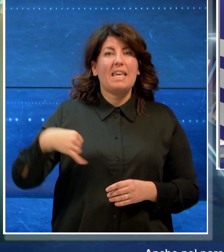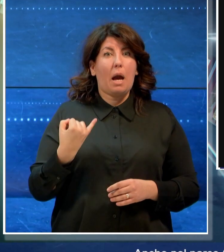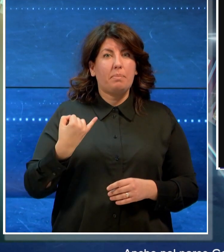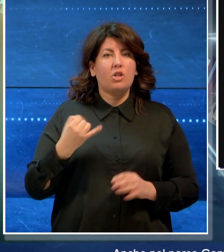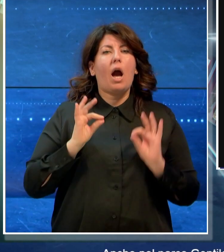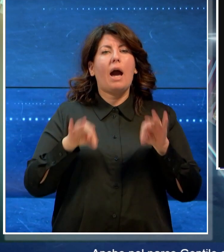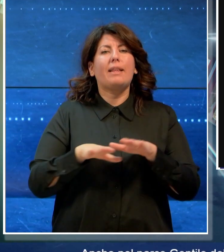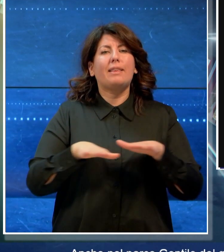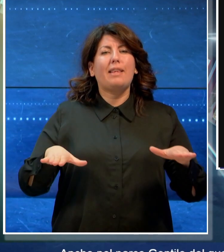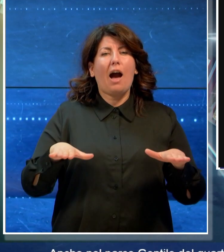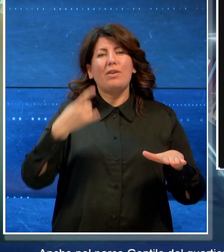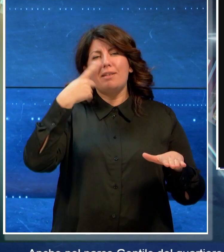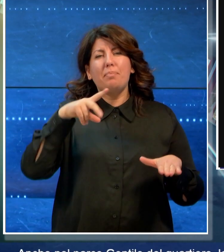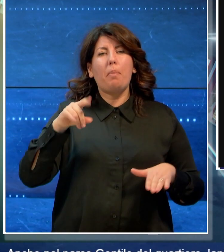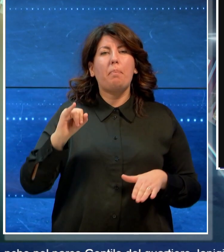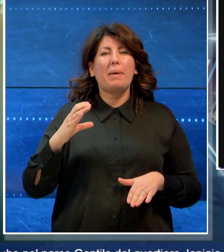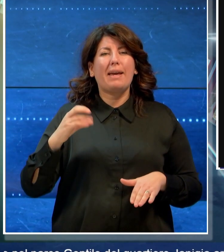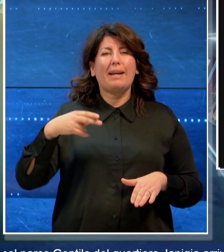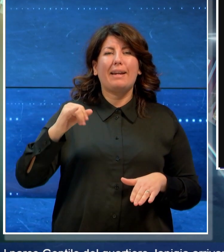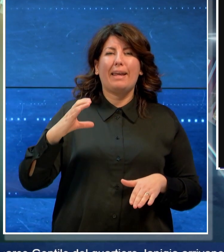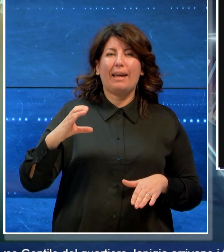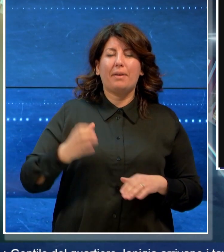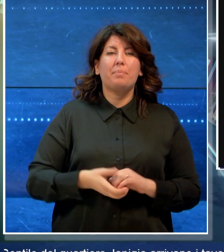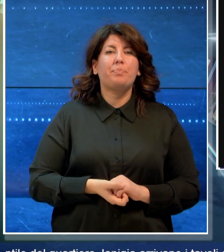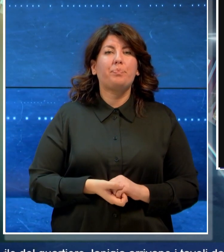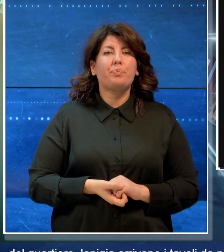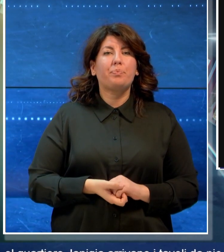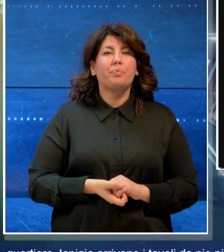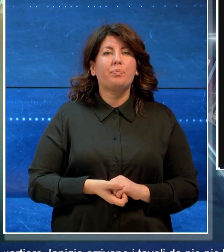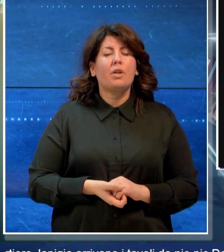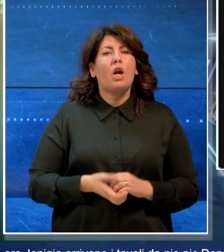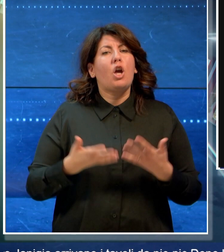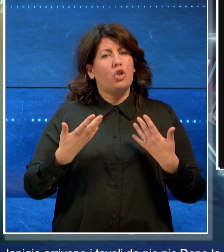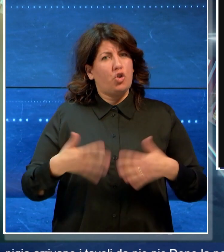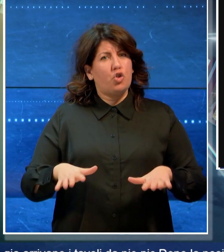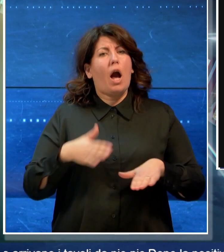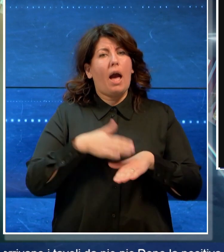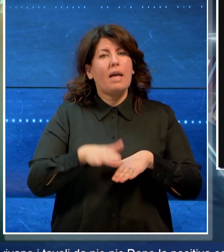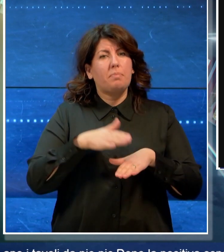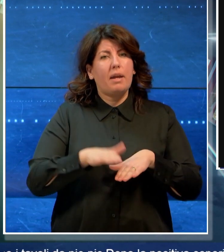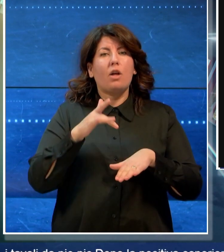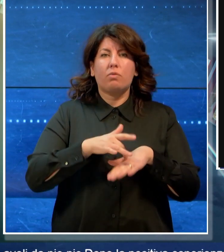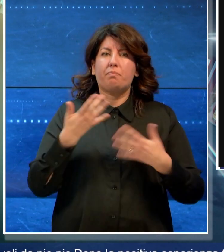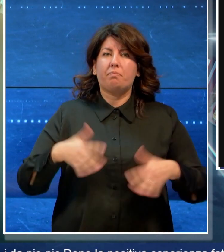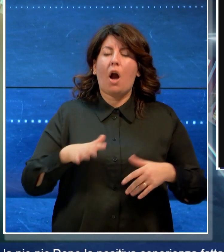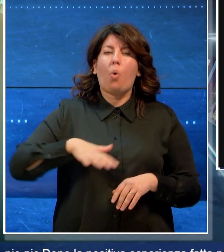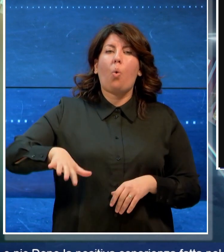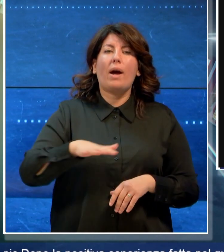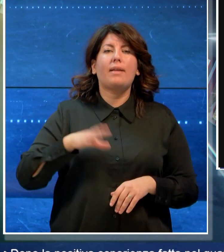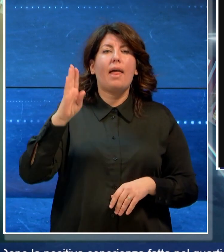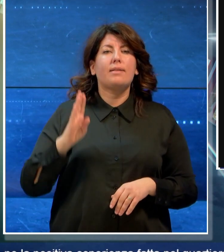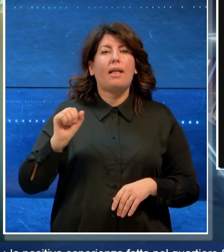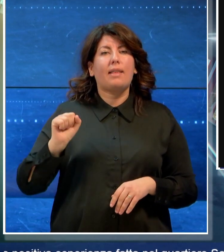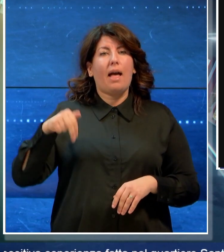picnic. Dopo la positiva esperienza fatta nel quartiere Sant'Anna,